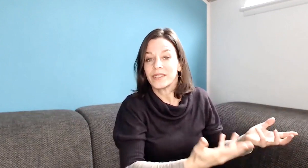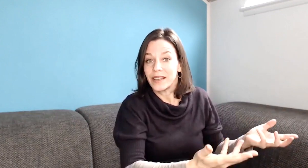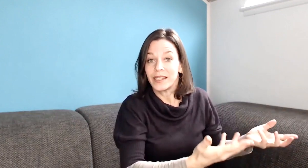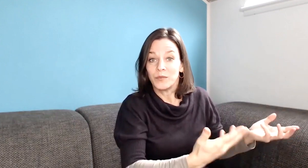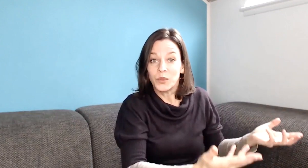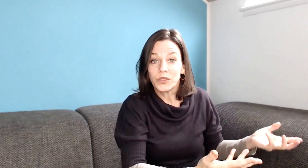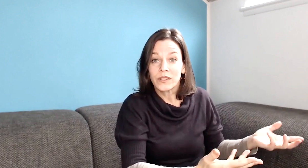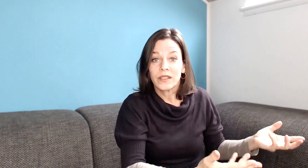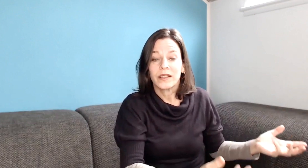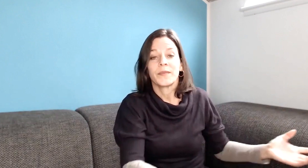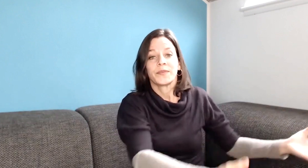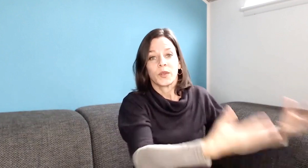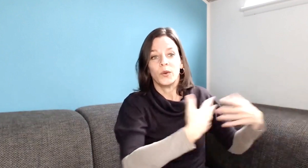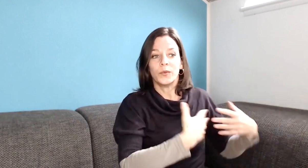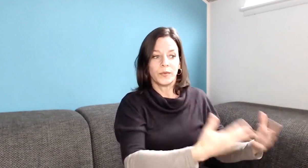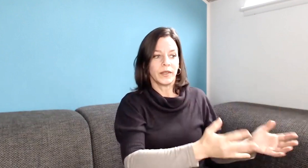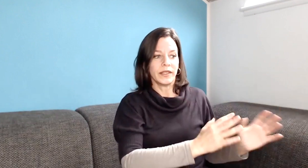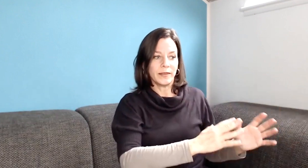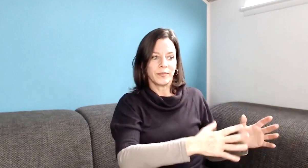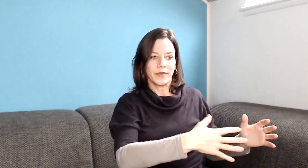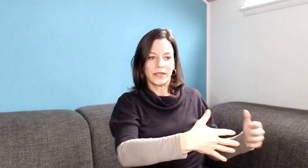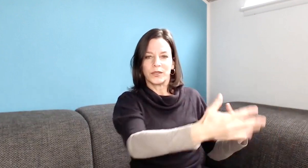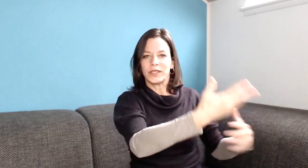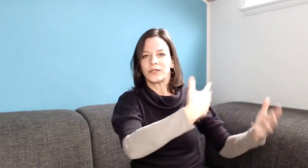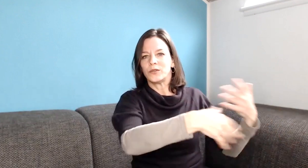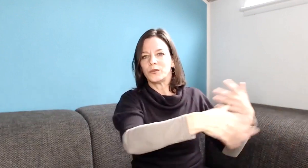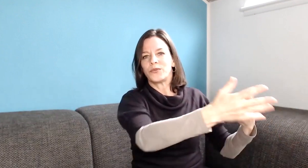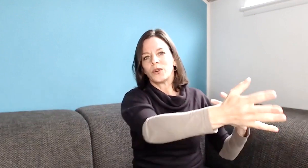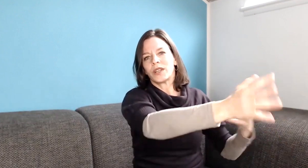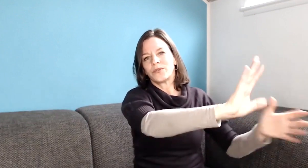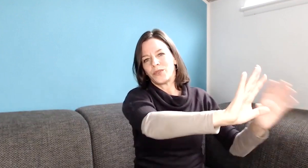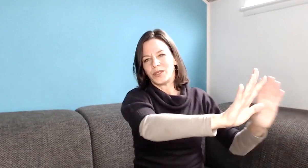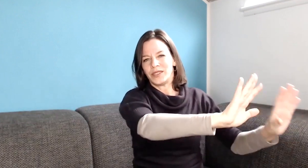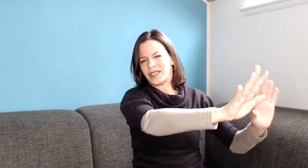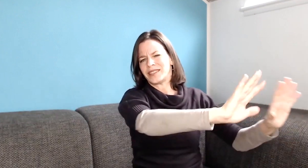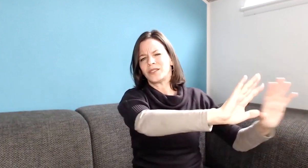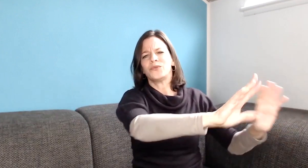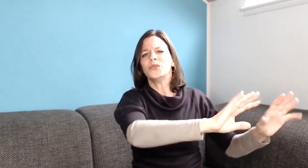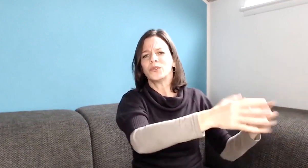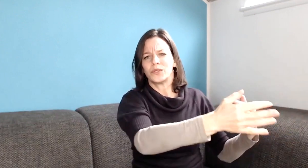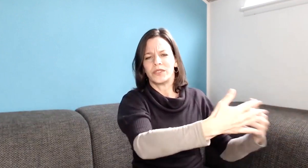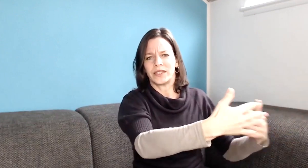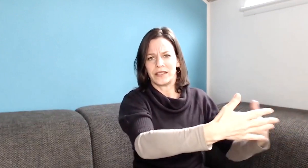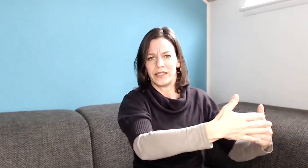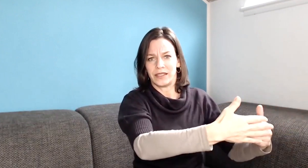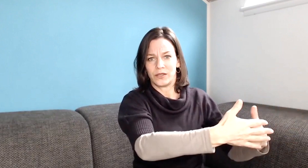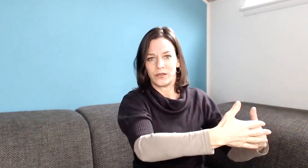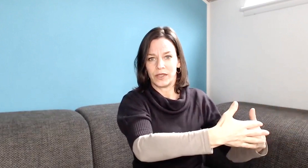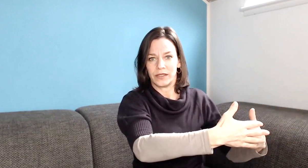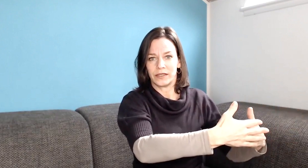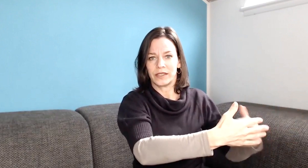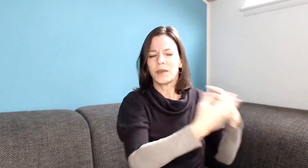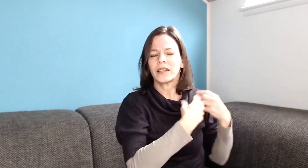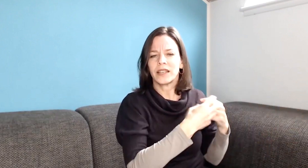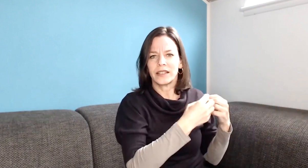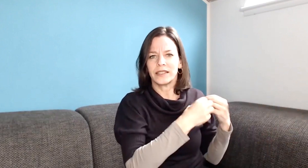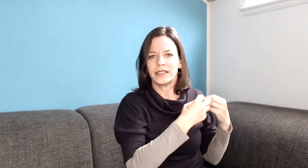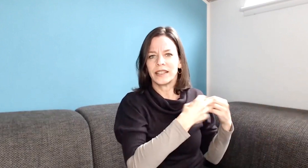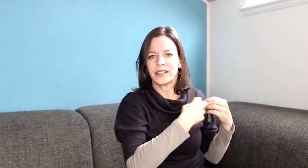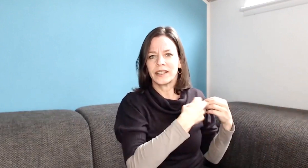sein muss, um eben so nicht überfordert von diesen ganzen Gefühlen und diesen ganzen Dingen zu werden. Das machen die alle in der Regel